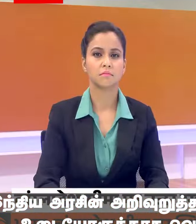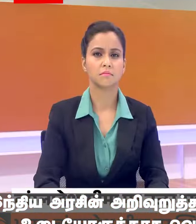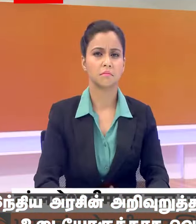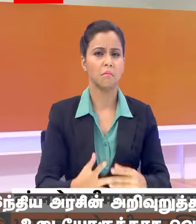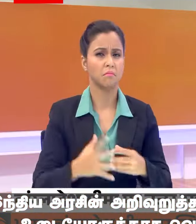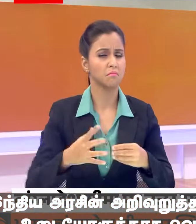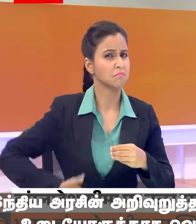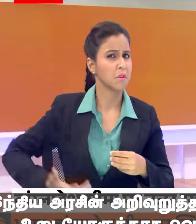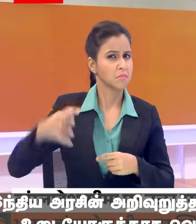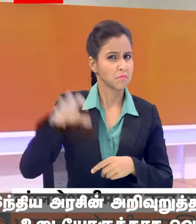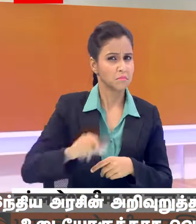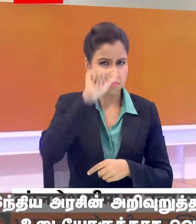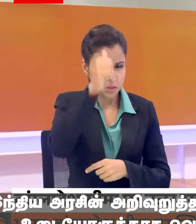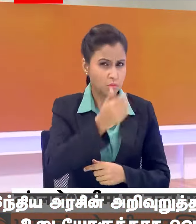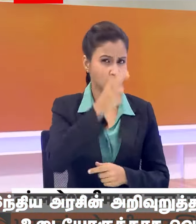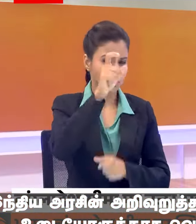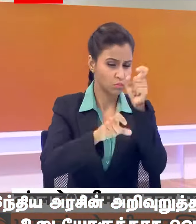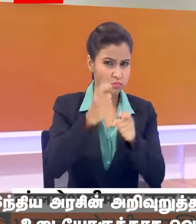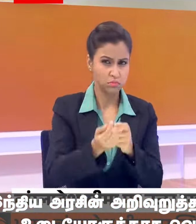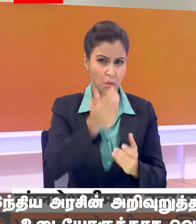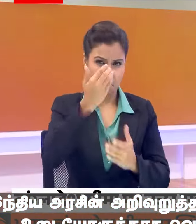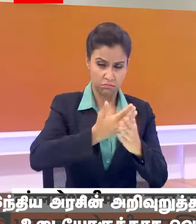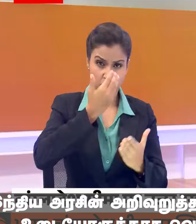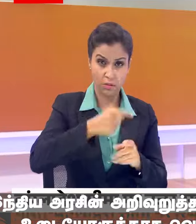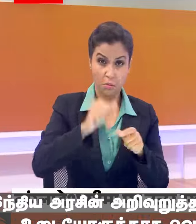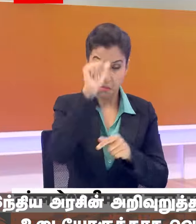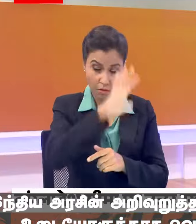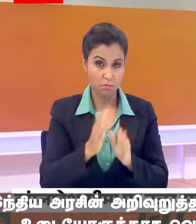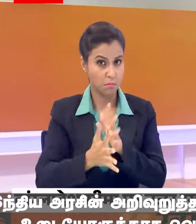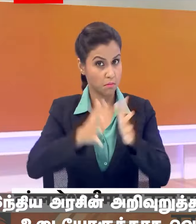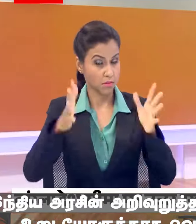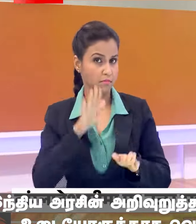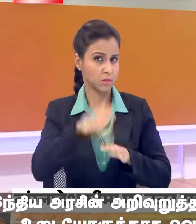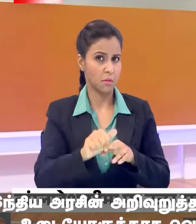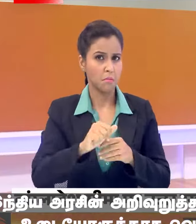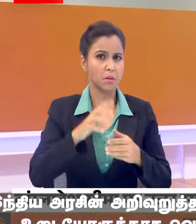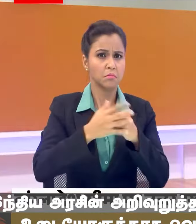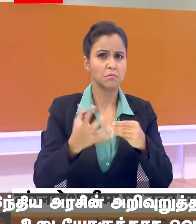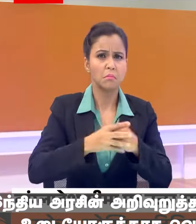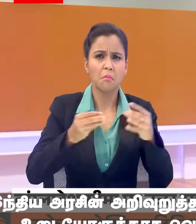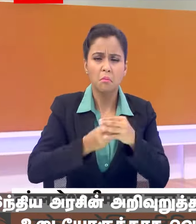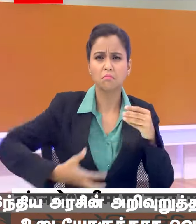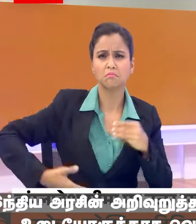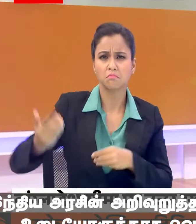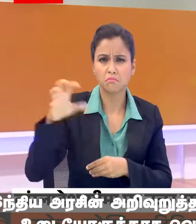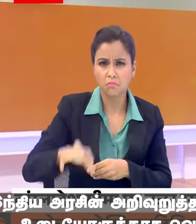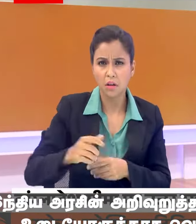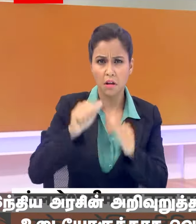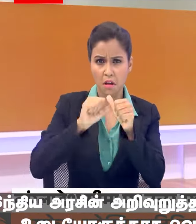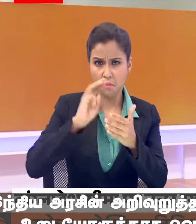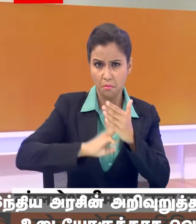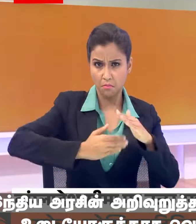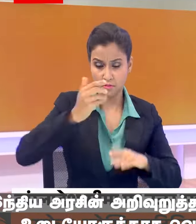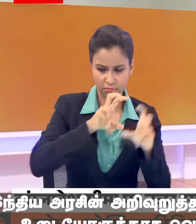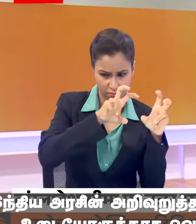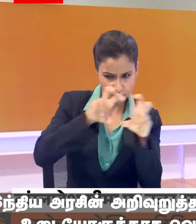बांगलादेश में हिंदूओं की सुरक्षा के लिए भारत का बड़ा कदम भारत बांगलादेश सीमा पर निगरानी के लिए ग्रह मंतरी अमित्शाह ने